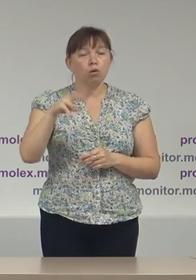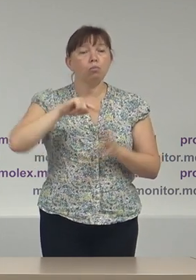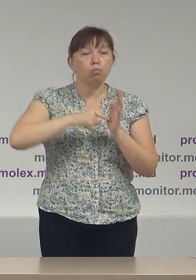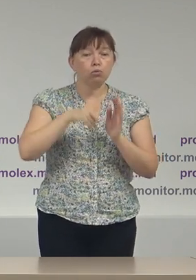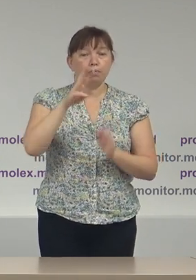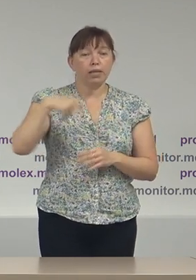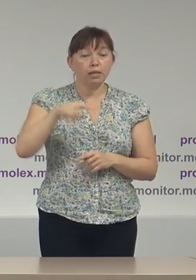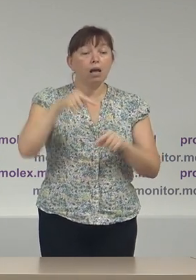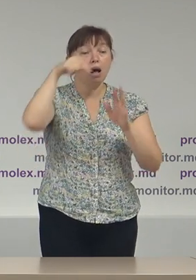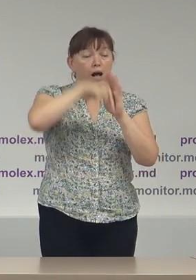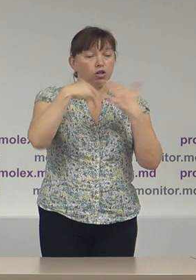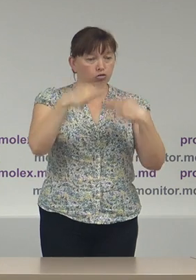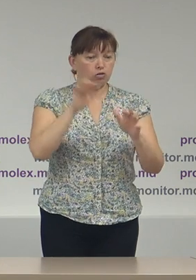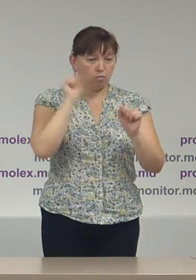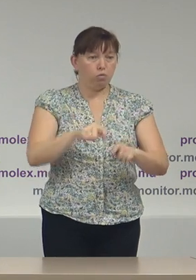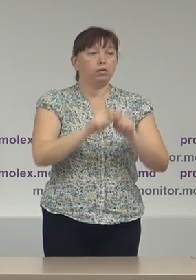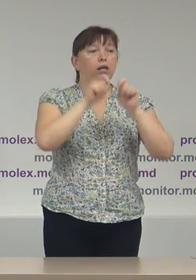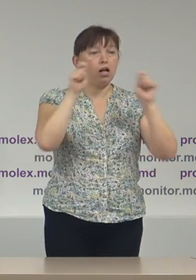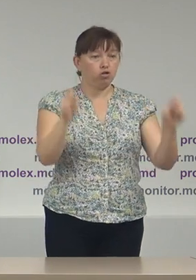care deja este accesibil